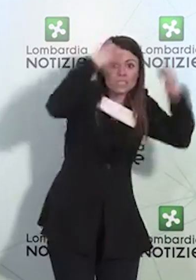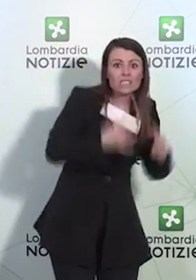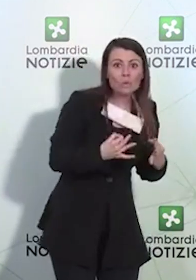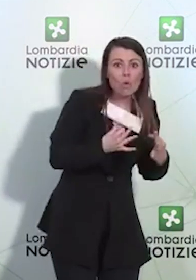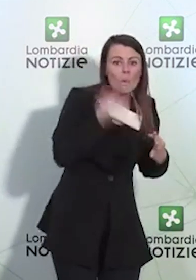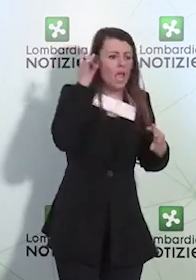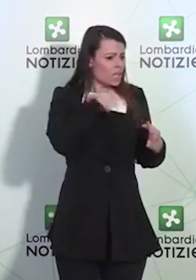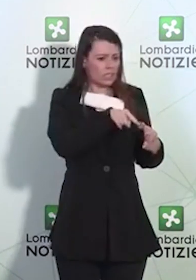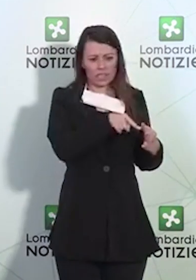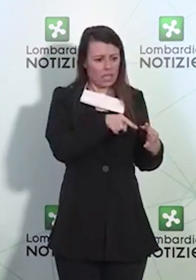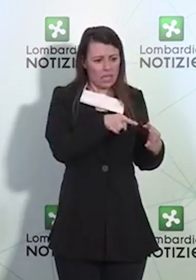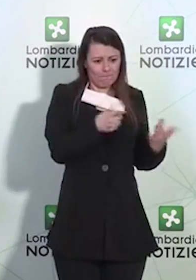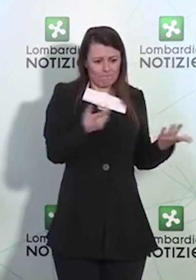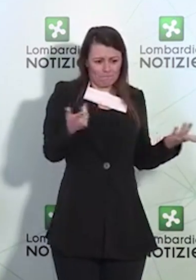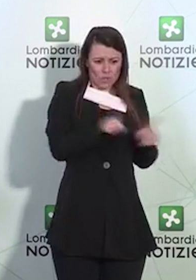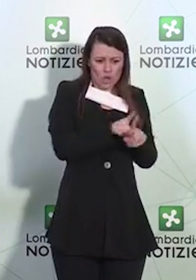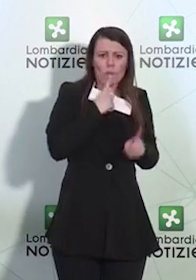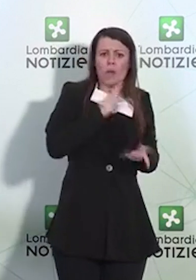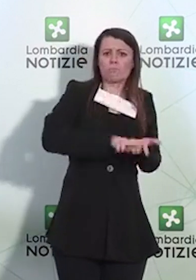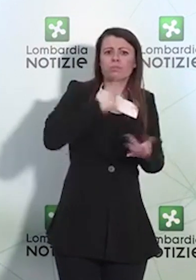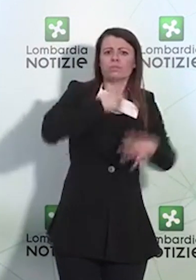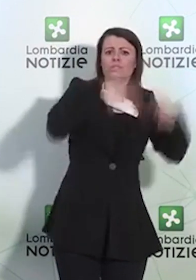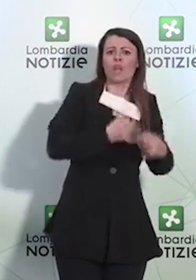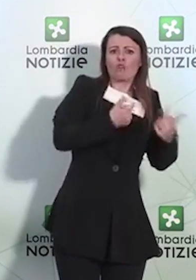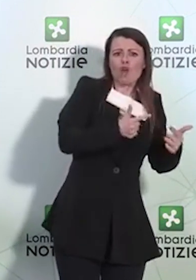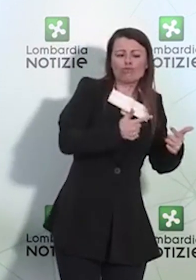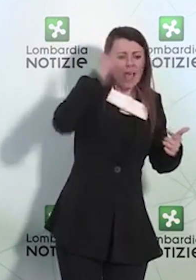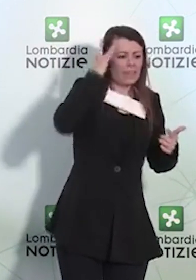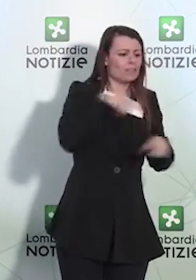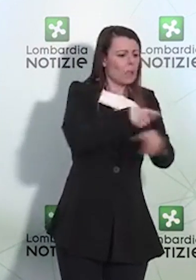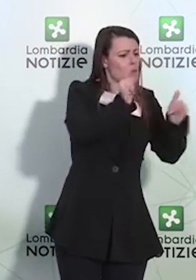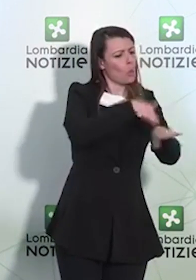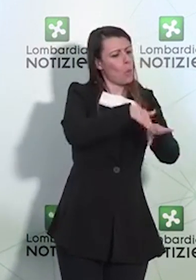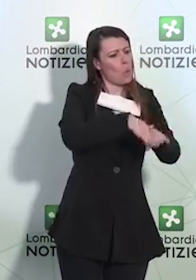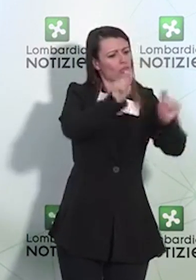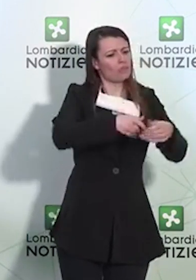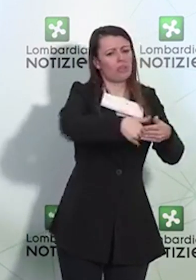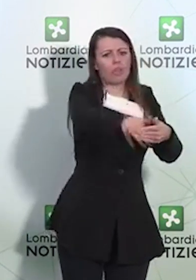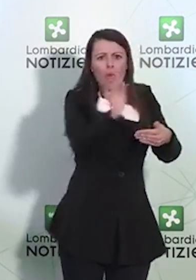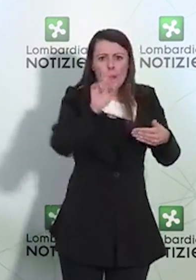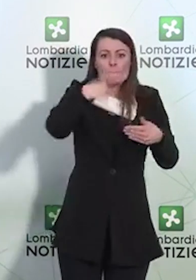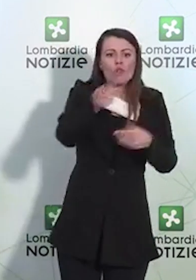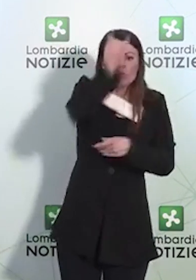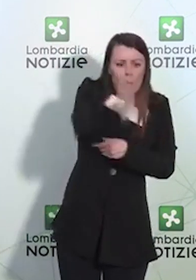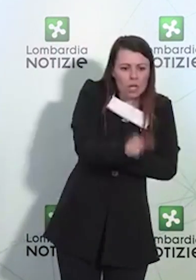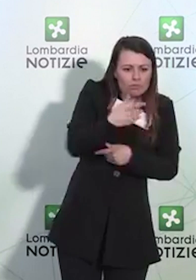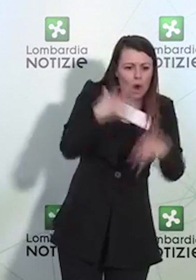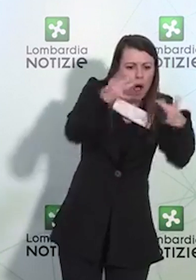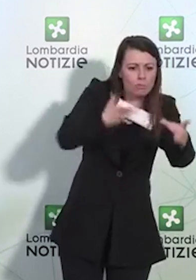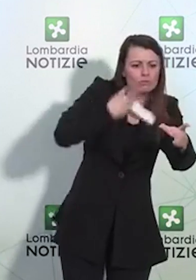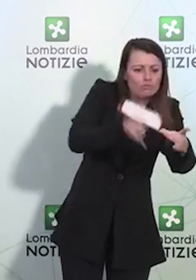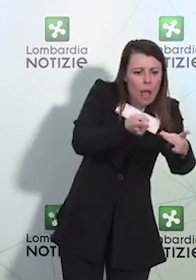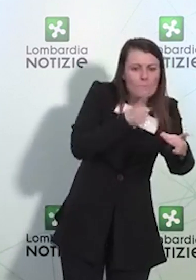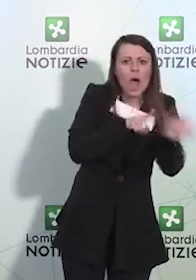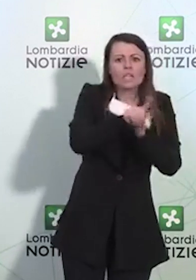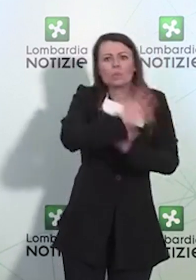danno, perché rischiamo di dare via libera magari a qualcuno che è positivo e blocchiamo uno che invece